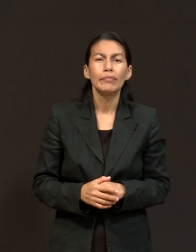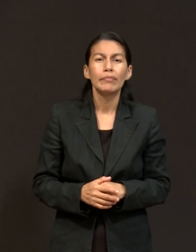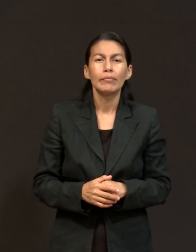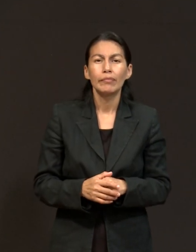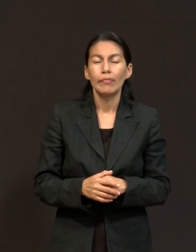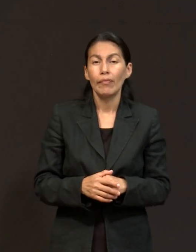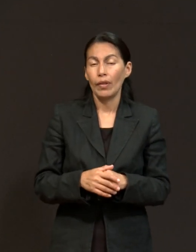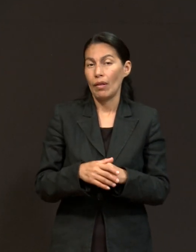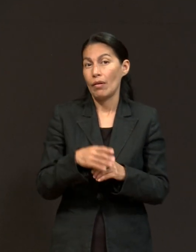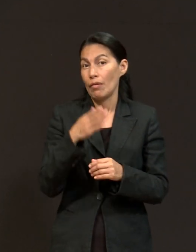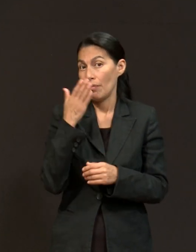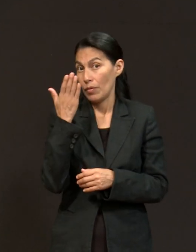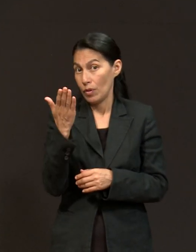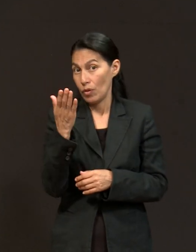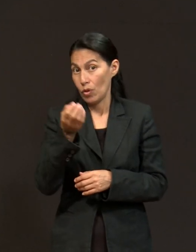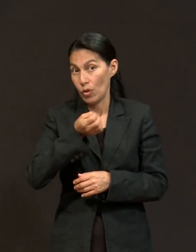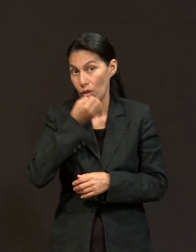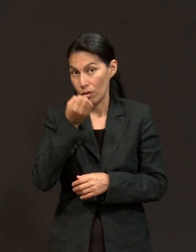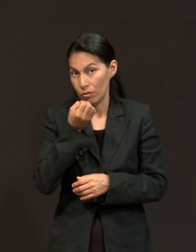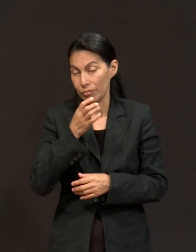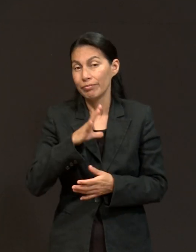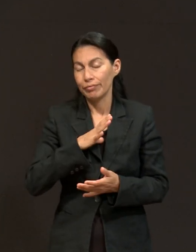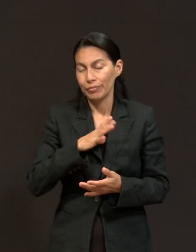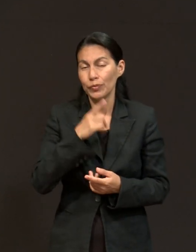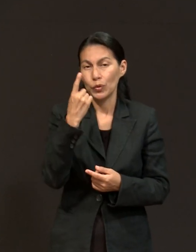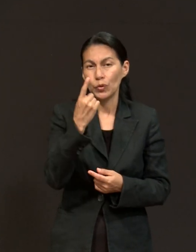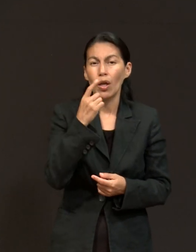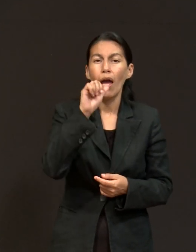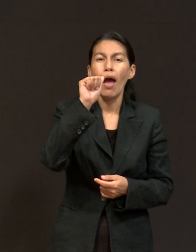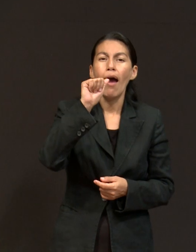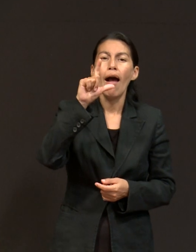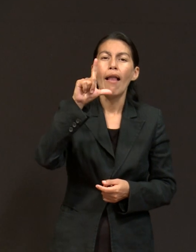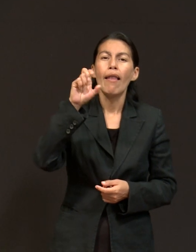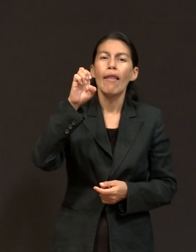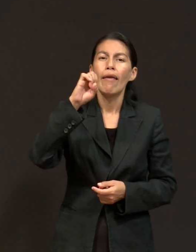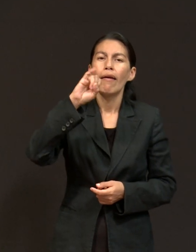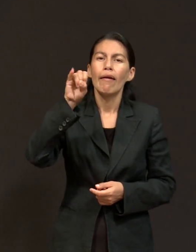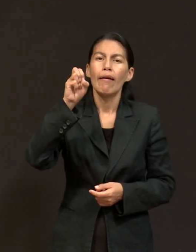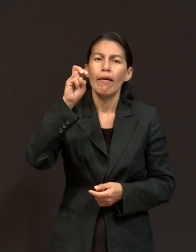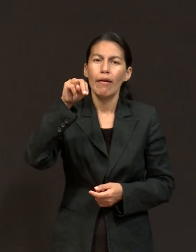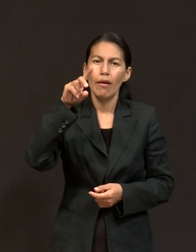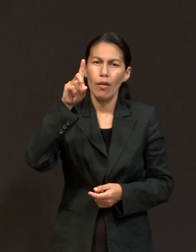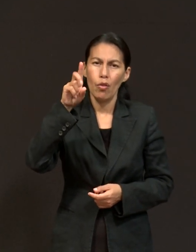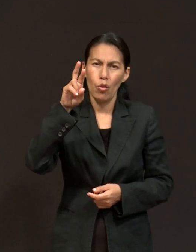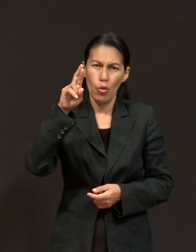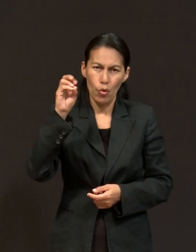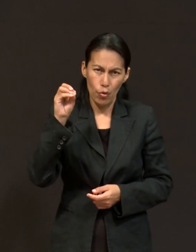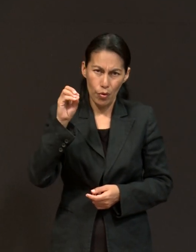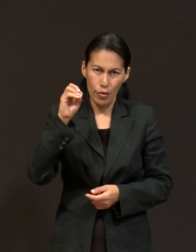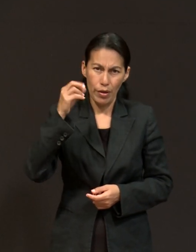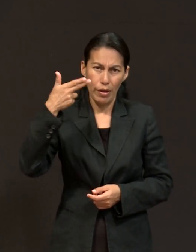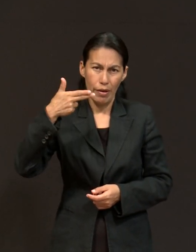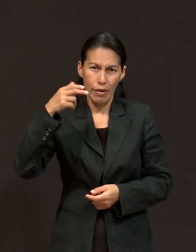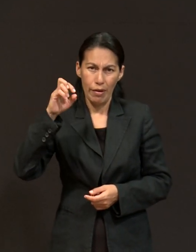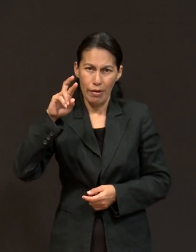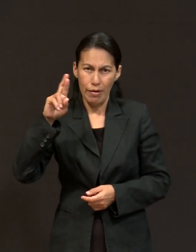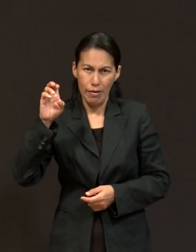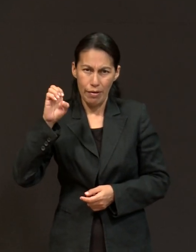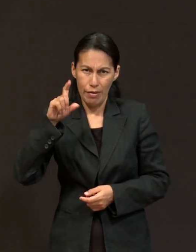pedido de oración de Alejandro Herrera. ¿Se acuerdan ustedes? Él estuvo aquí dando su testimonio, un